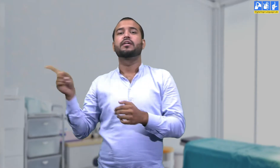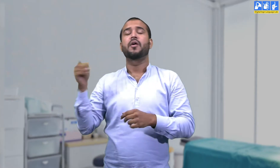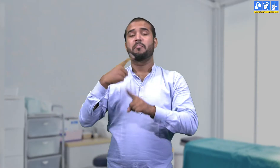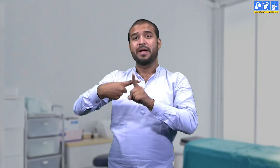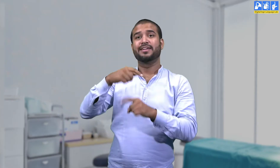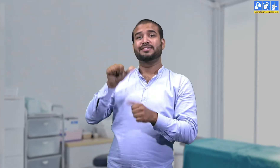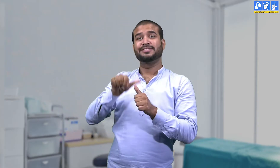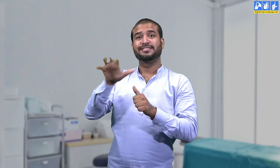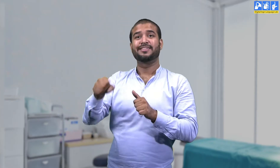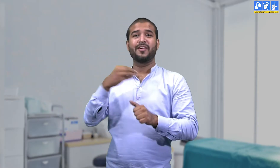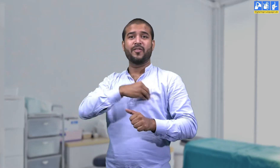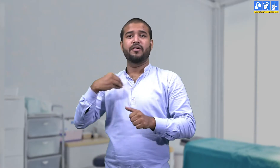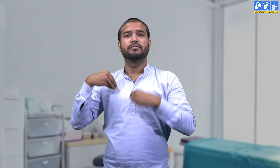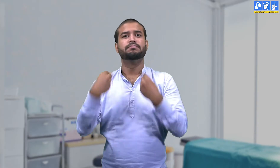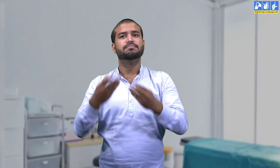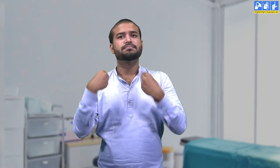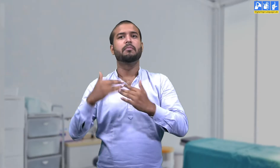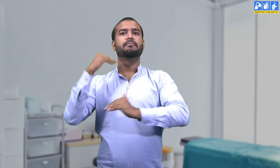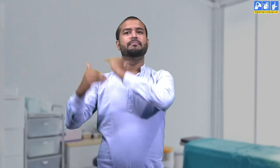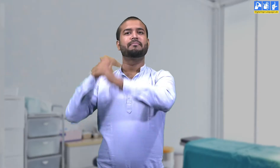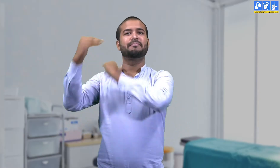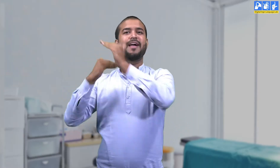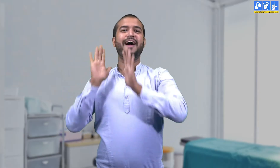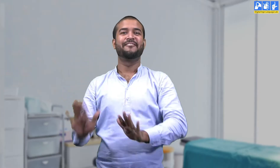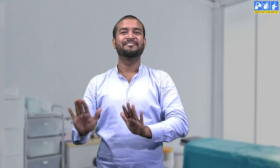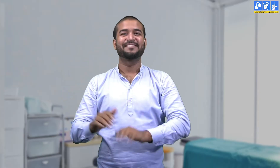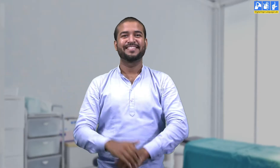पता सकते हैं उनके पास सुगमता होती है